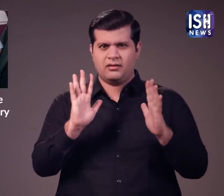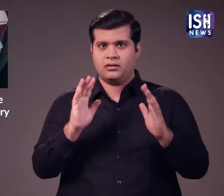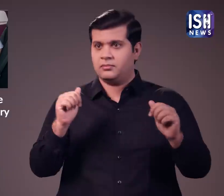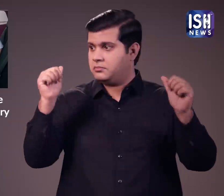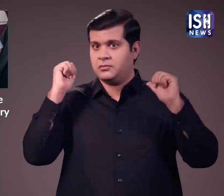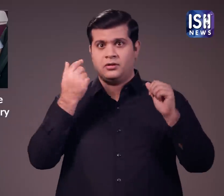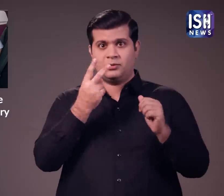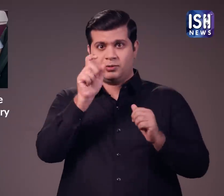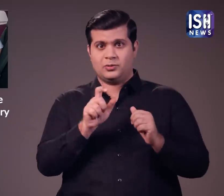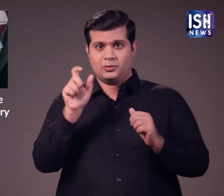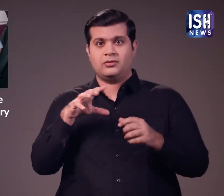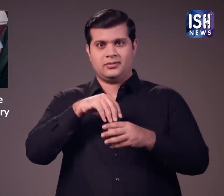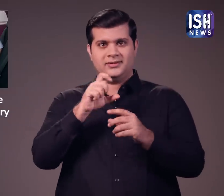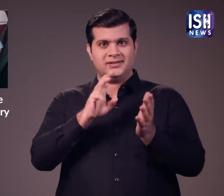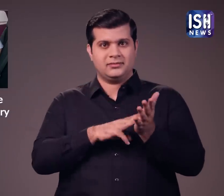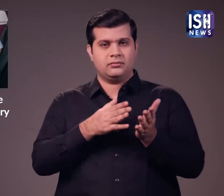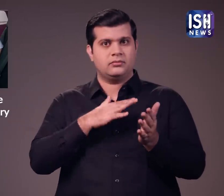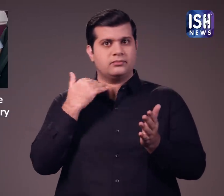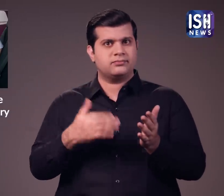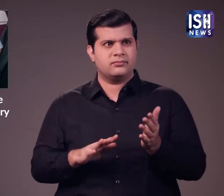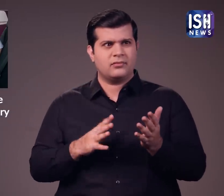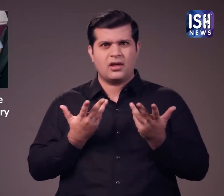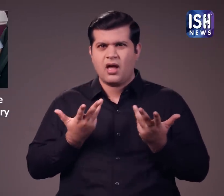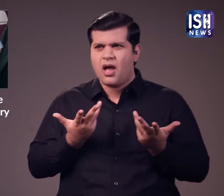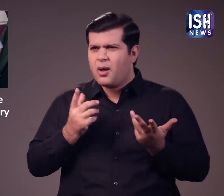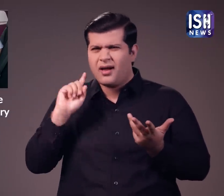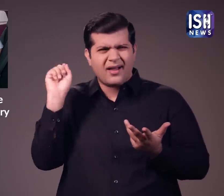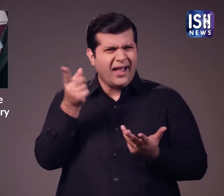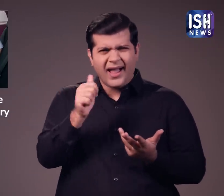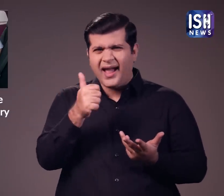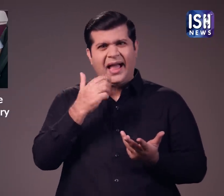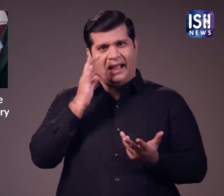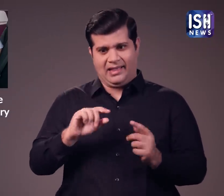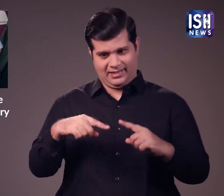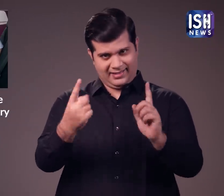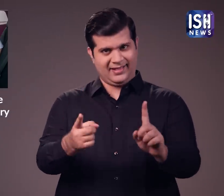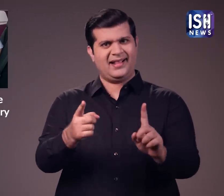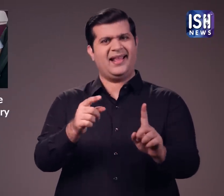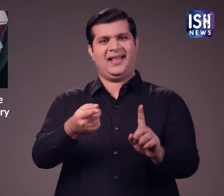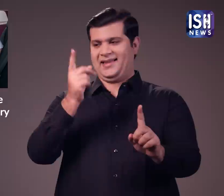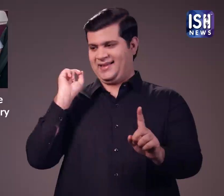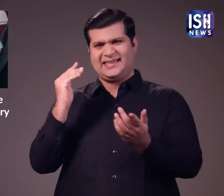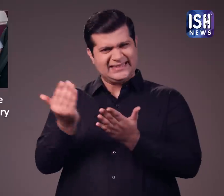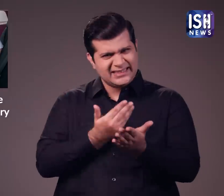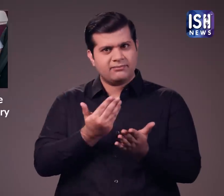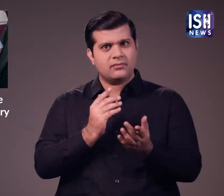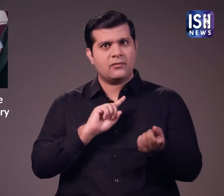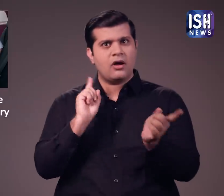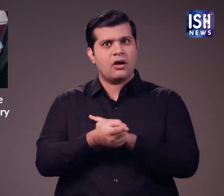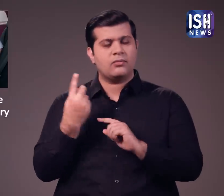पिछली सीट पर बैठे मिस्त्री समय दो लोगों की मौत हो गई आम तोर पर आगे बैटने वाले को जोकिम होता है और पीछे वाले सुरक्षित होते हैं